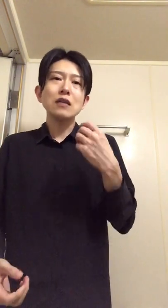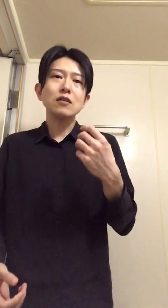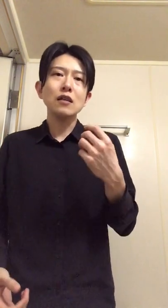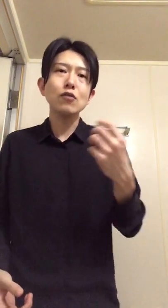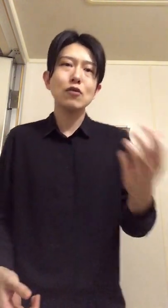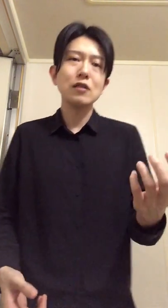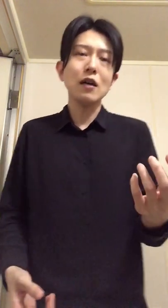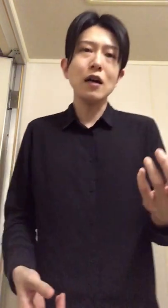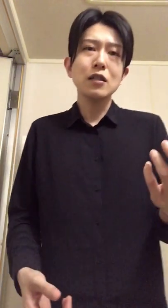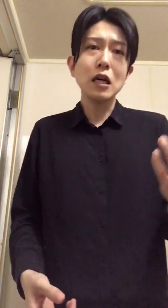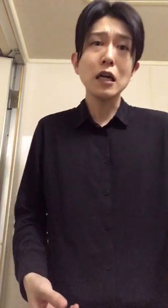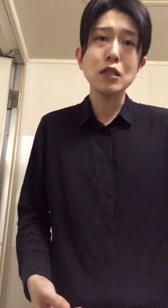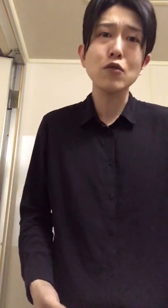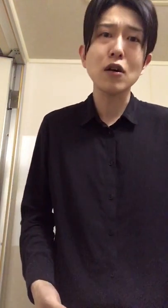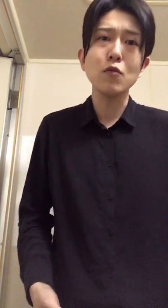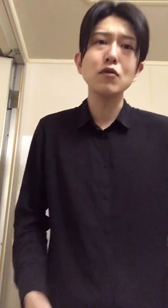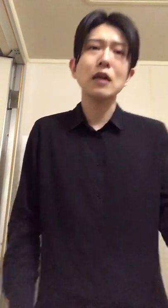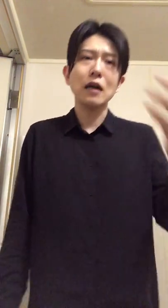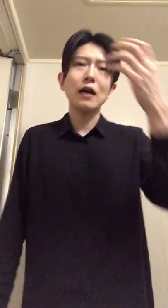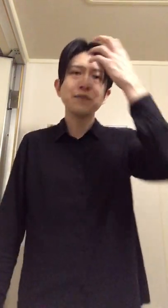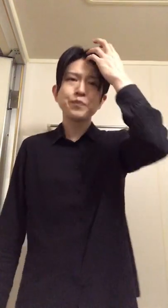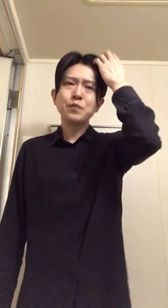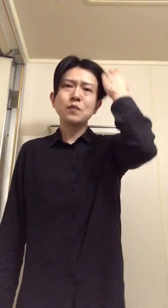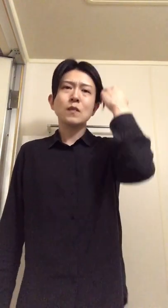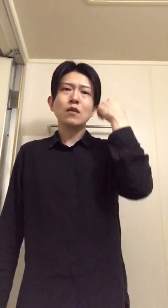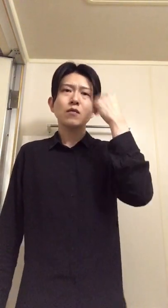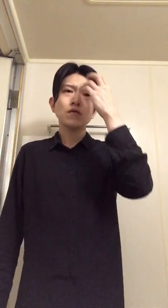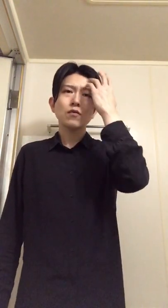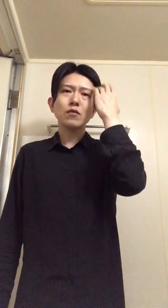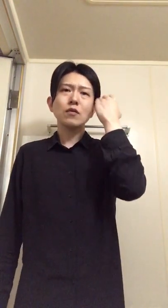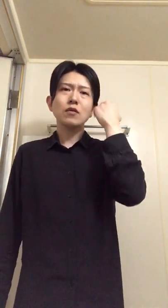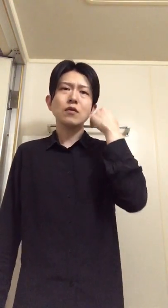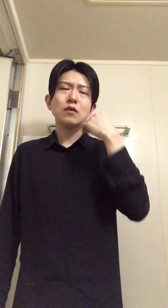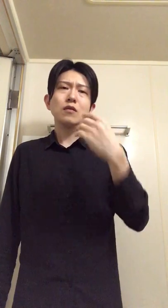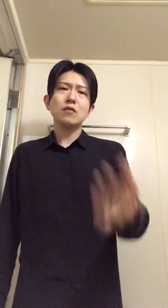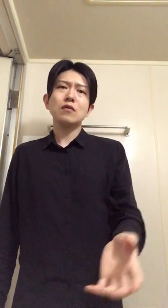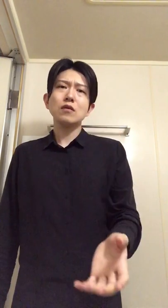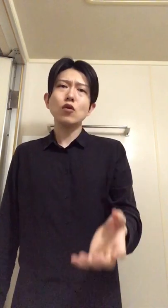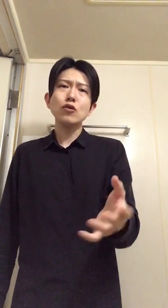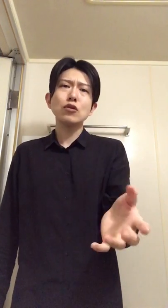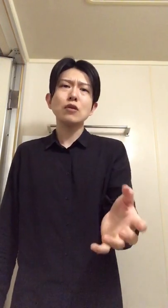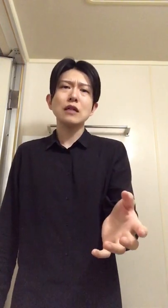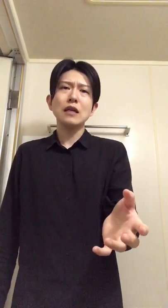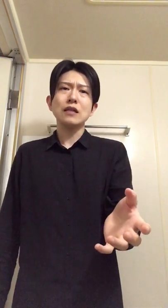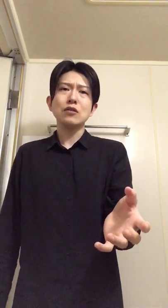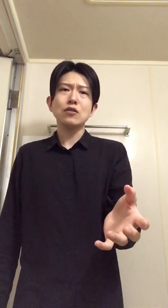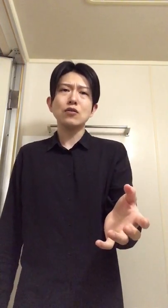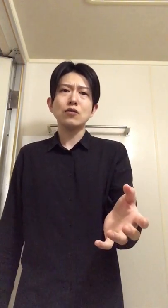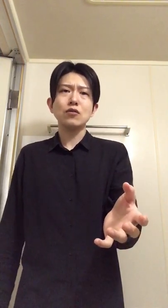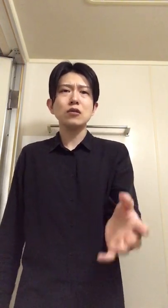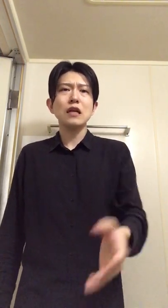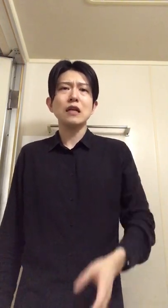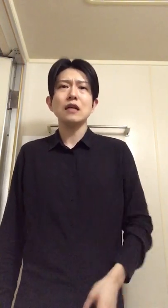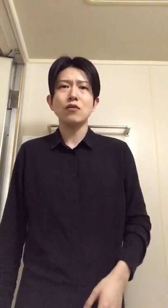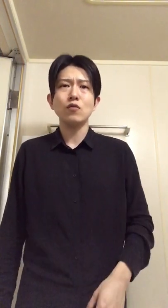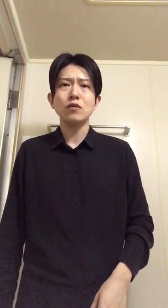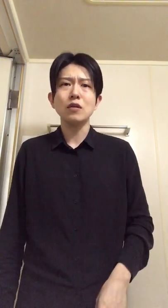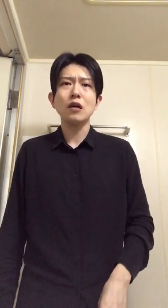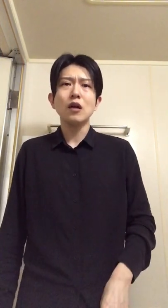助けようとかさあ参加しようとか思うじゃんかうんでそういう人がね少ないかなって思っちゃうなんか